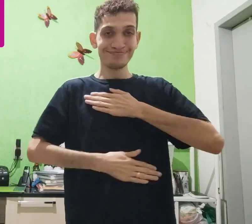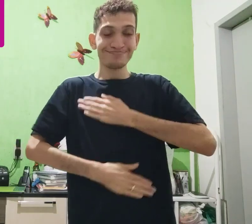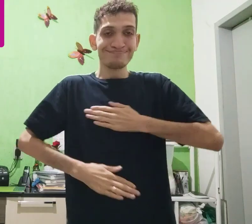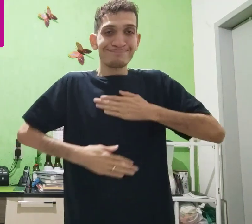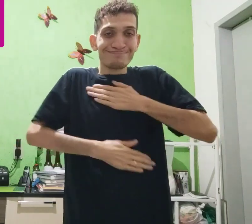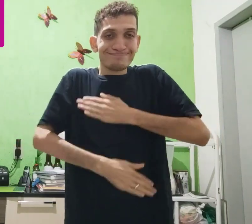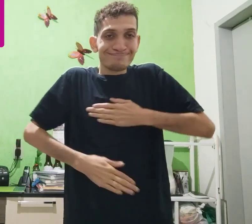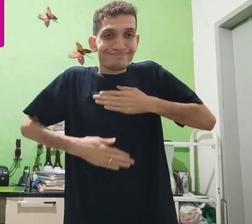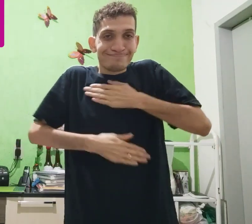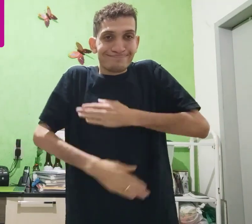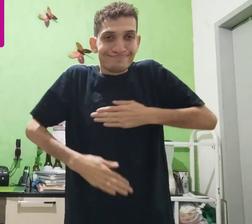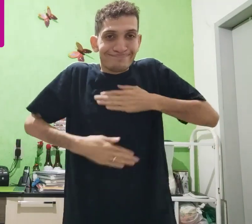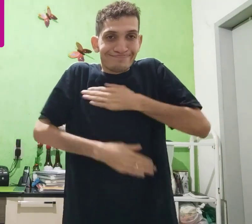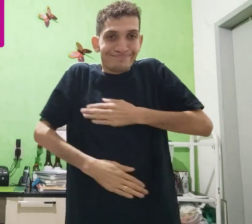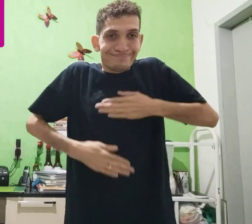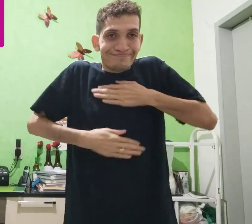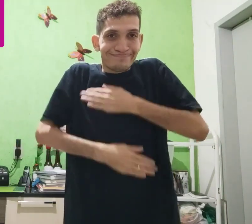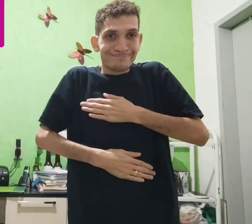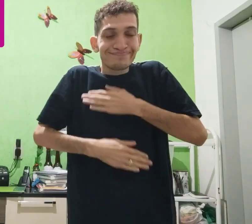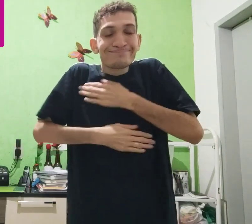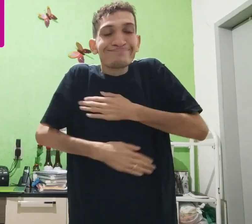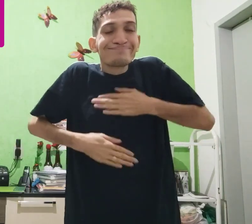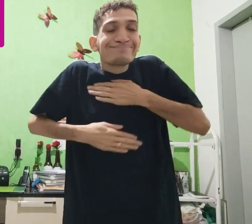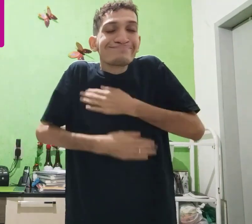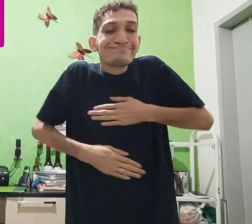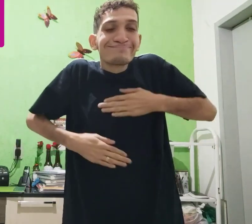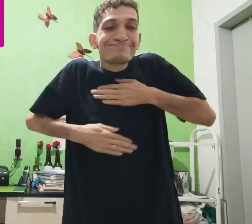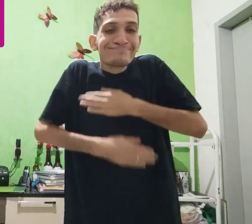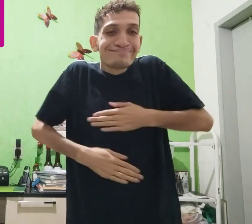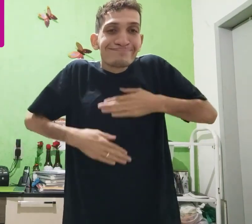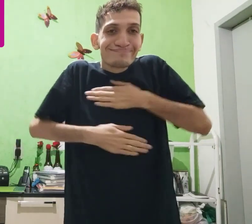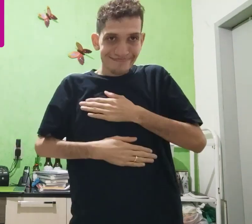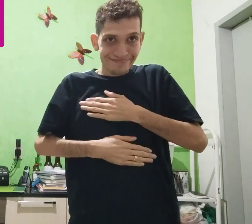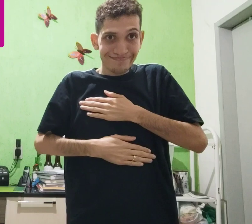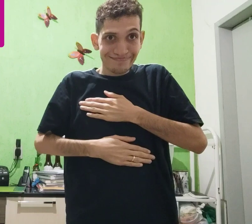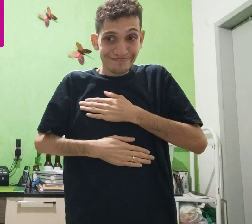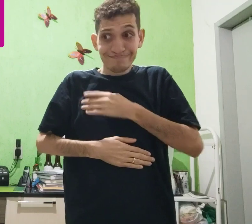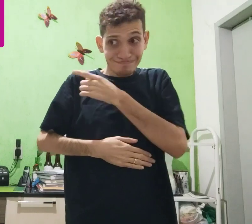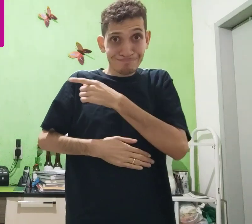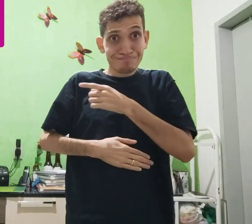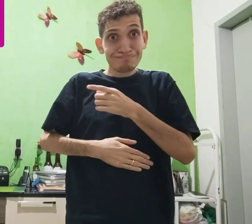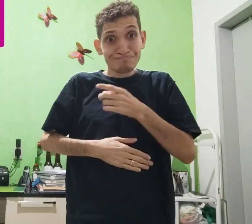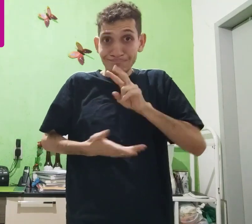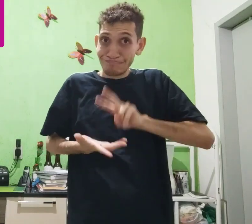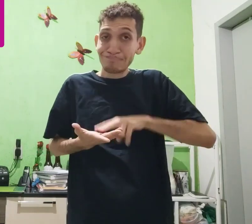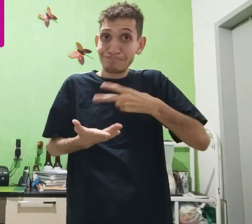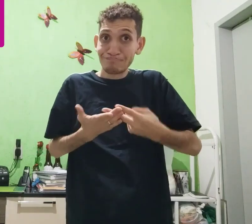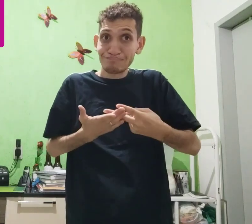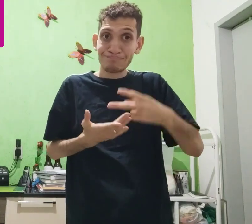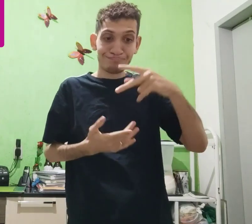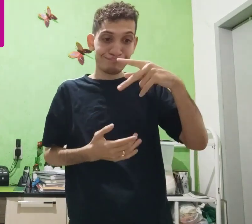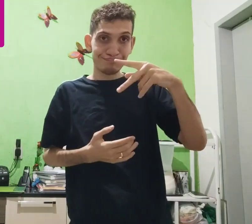rosto, o braço de mão assim, faz esse movimento, ó, assim. Então, isso daqui,